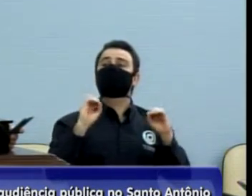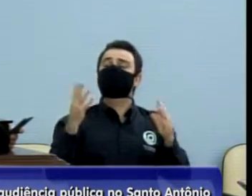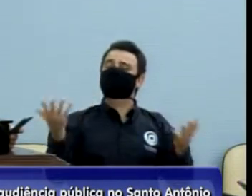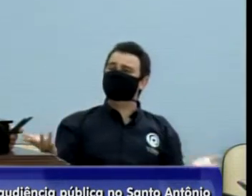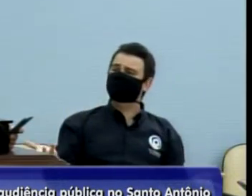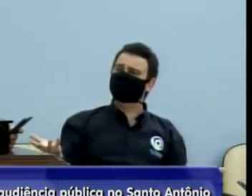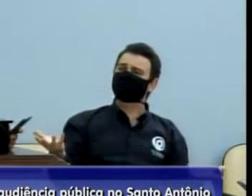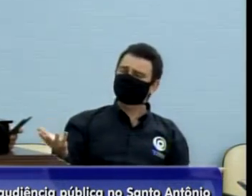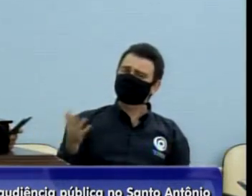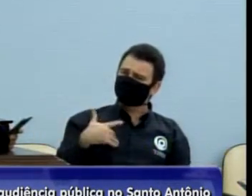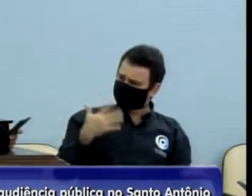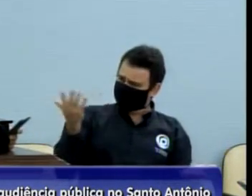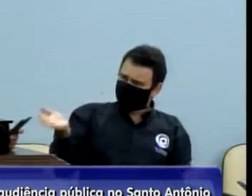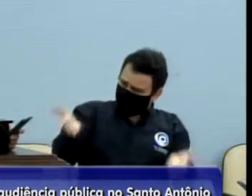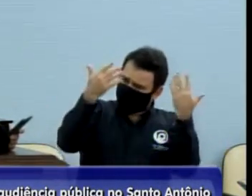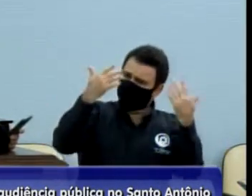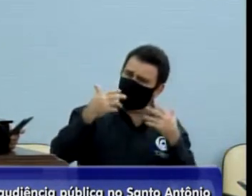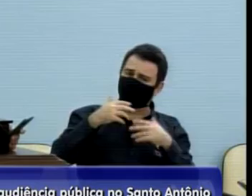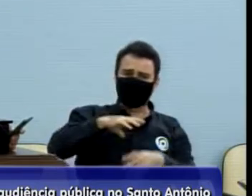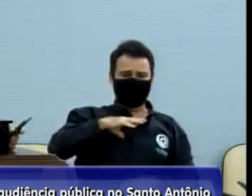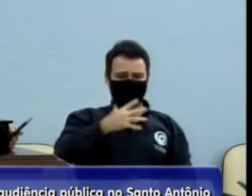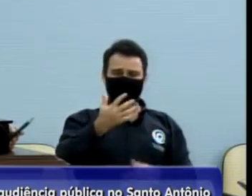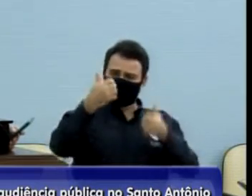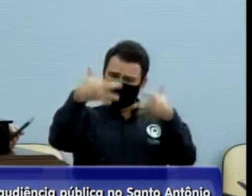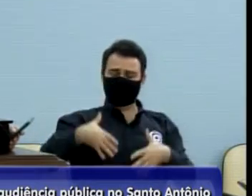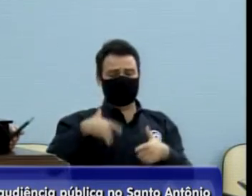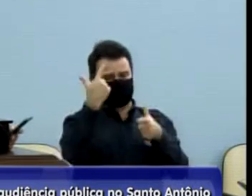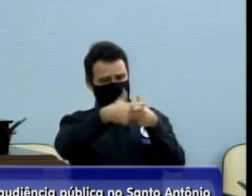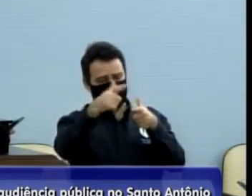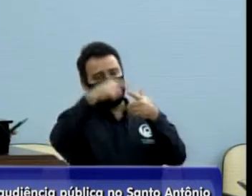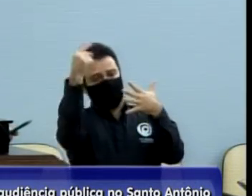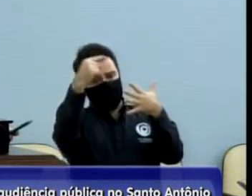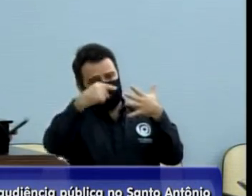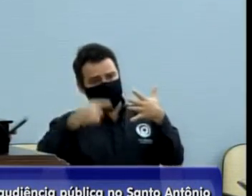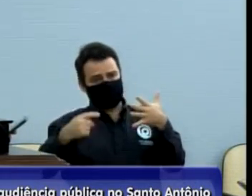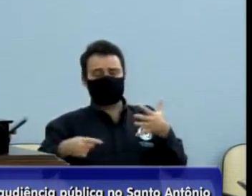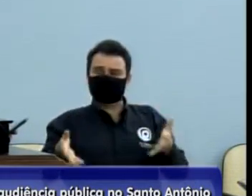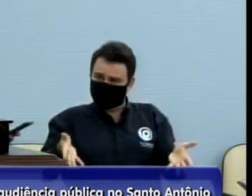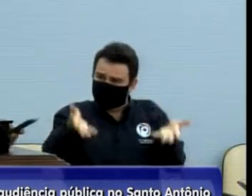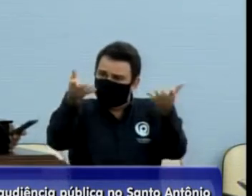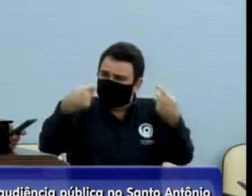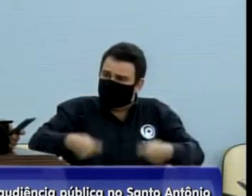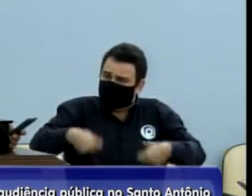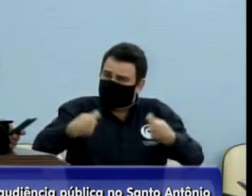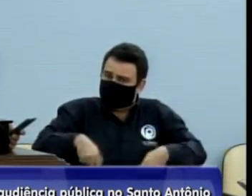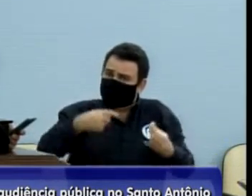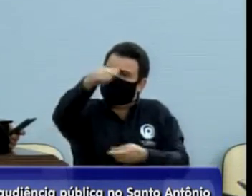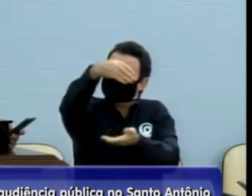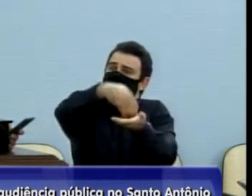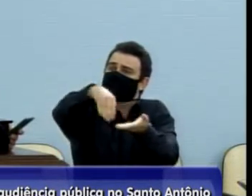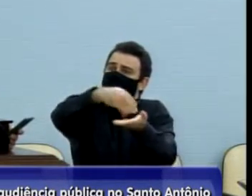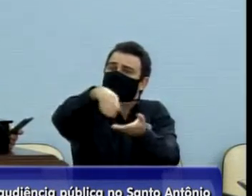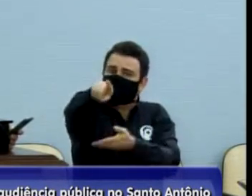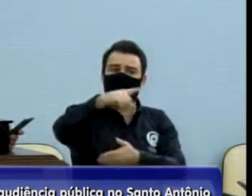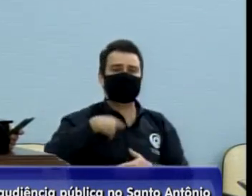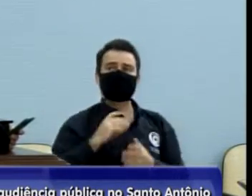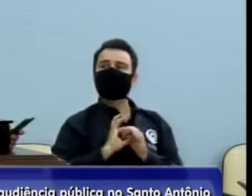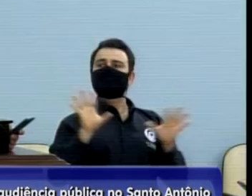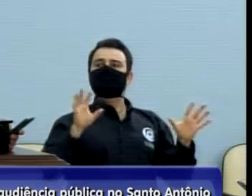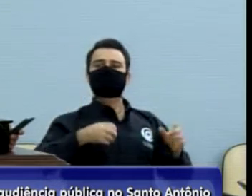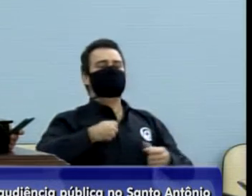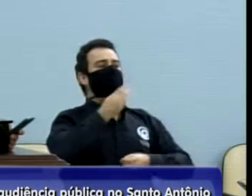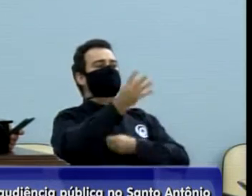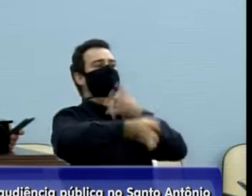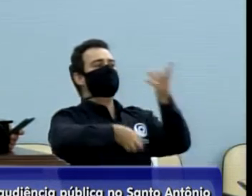olha, tem erro sim, tem falhas, bom, o secretário já está tomando essa linha, acho que é muito bom assumir alguns erros